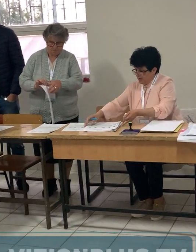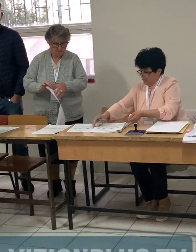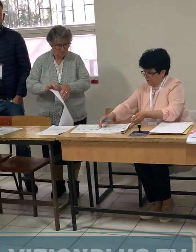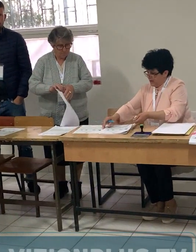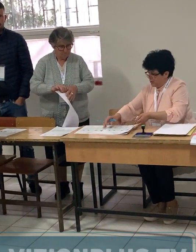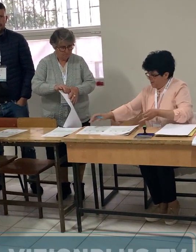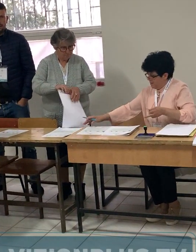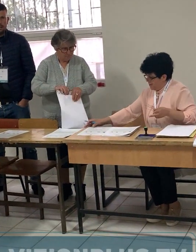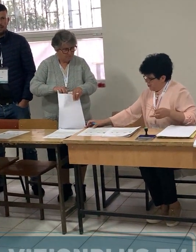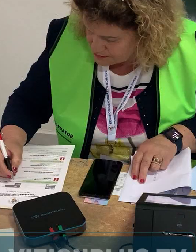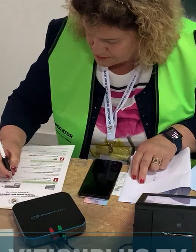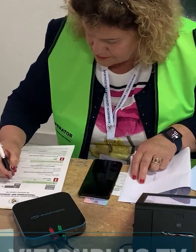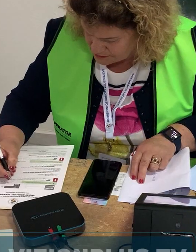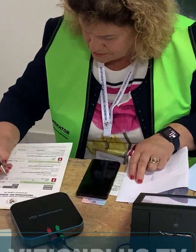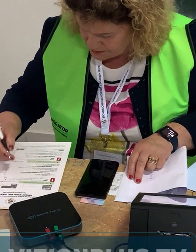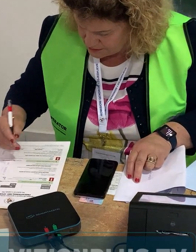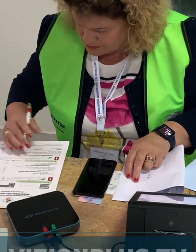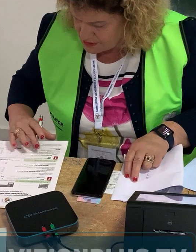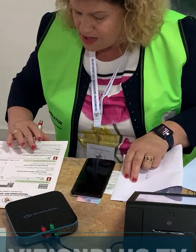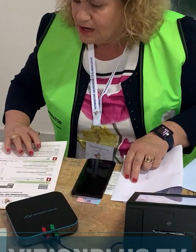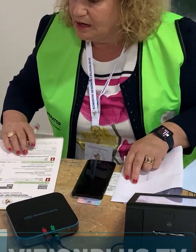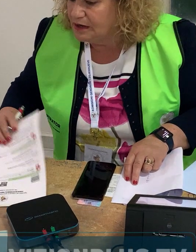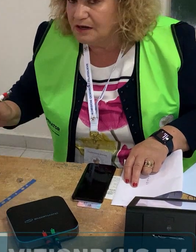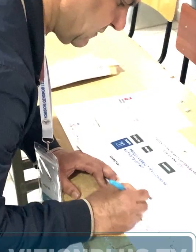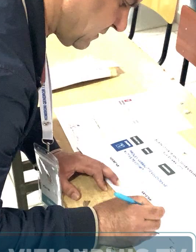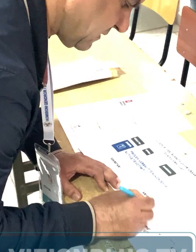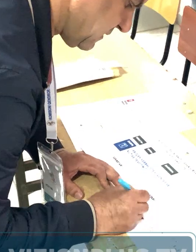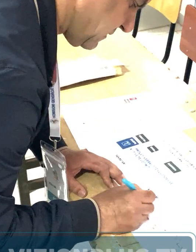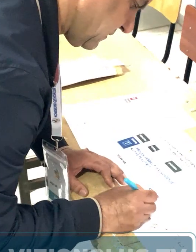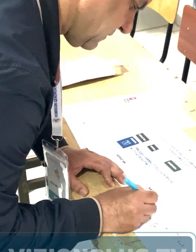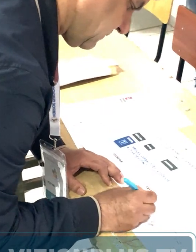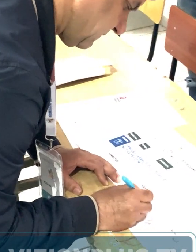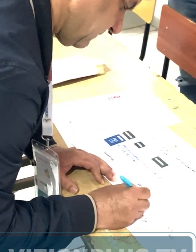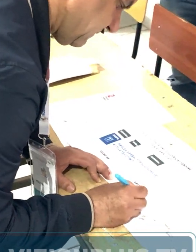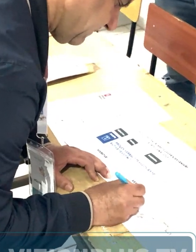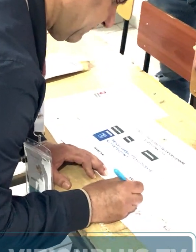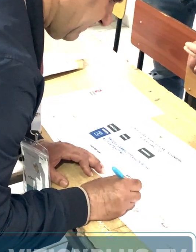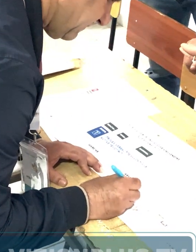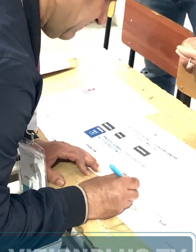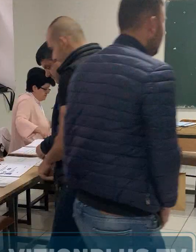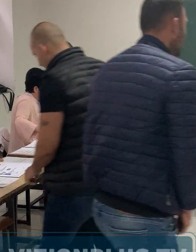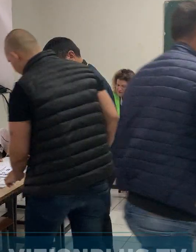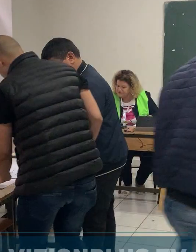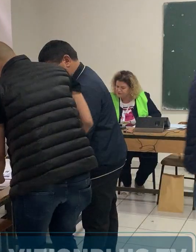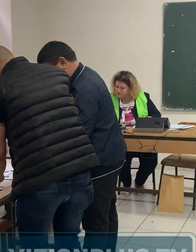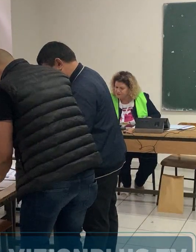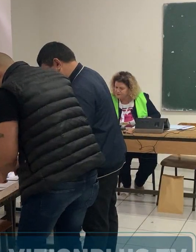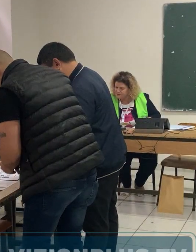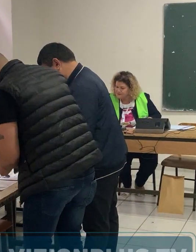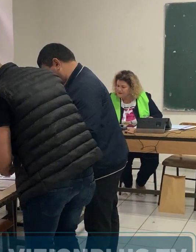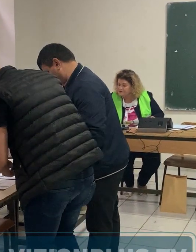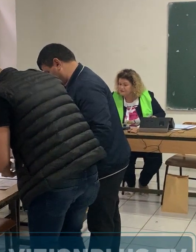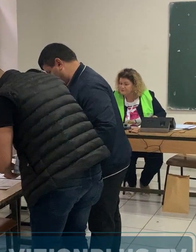Në shumë qendra votimi, për rreth dy orë, procesi i votimit është blokuar për shkaktë mos funksionimit të pajisjeve të